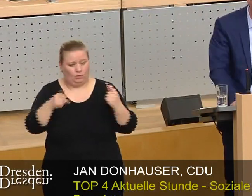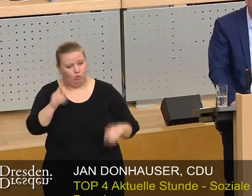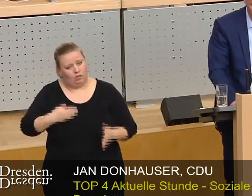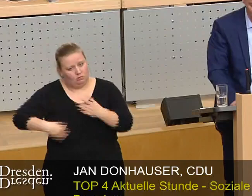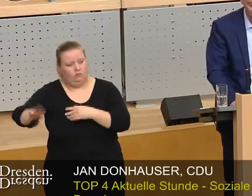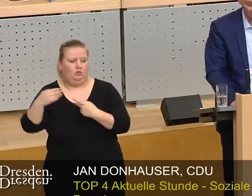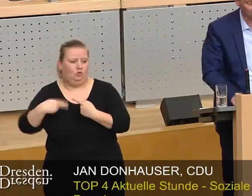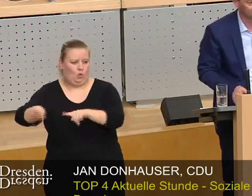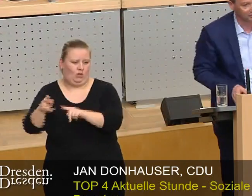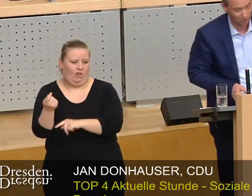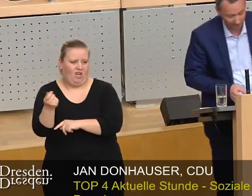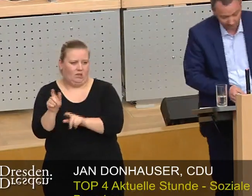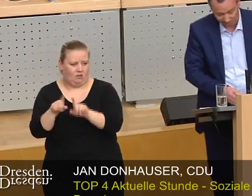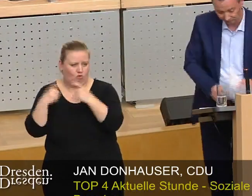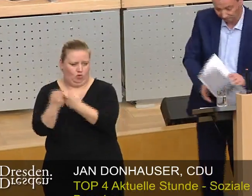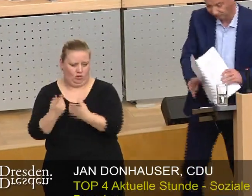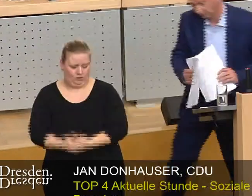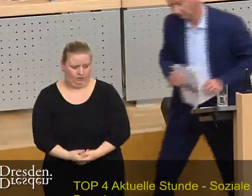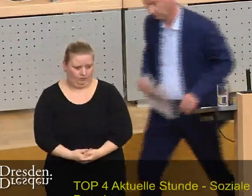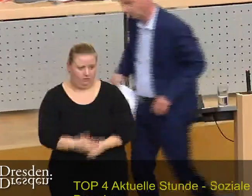wir sie lieber in den Ausschüsse zurück. Danke schön.